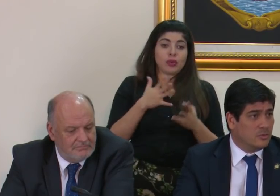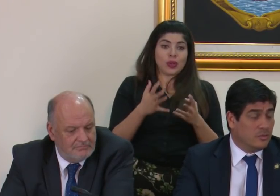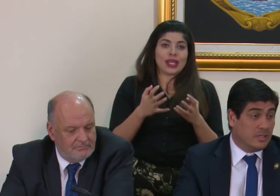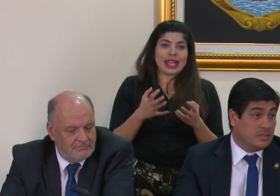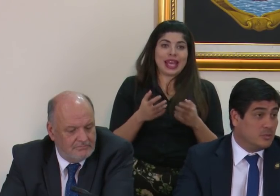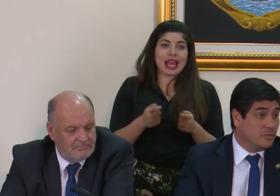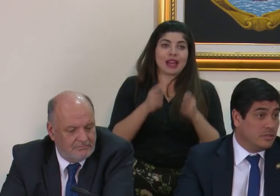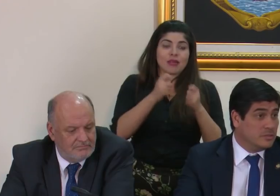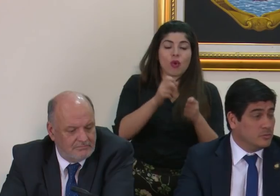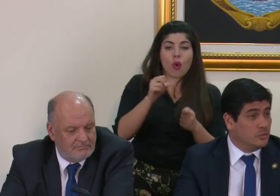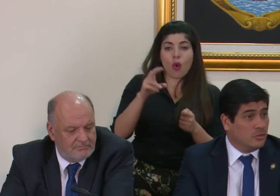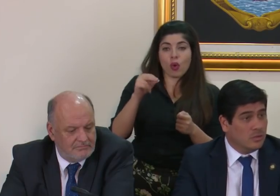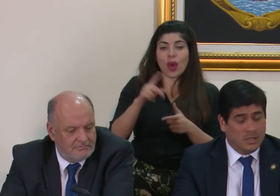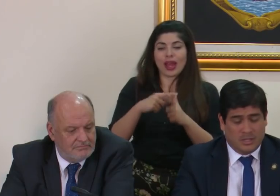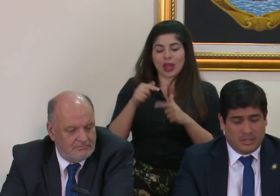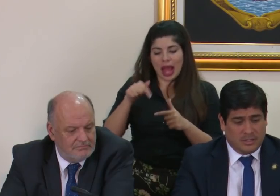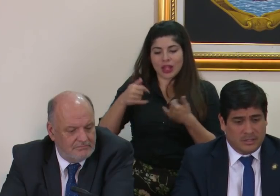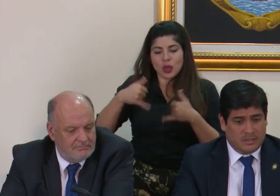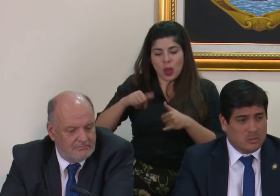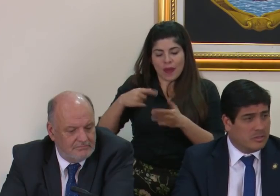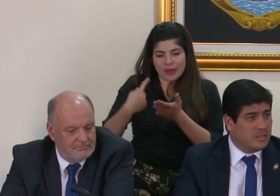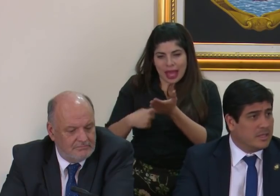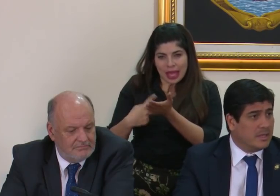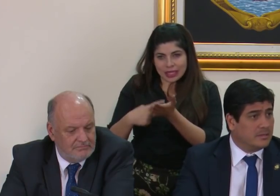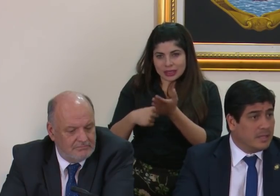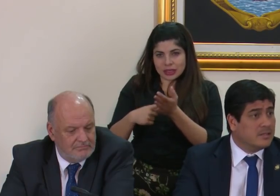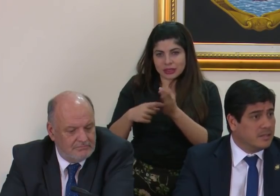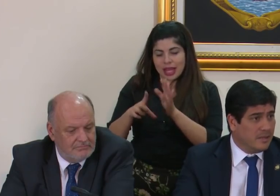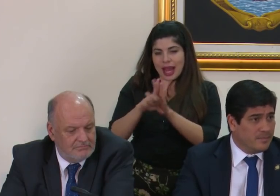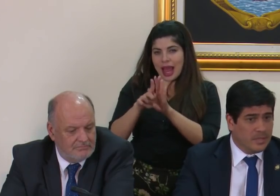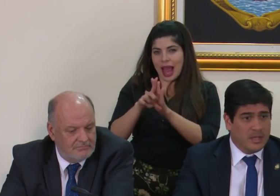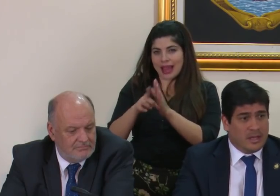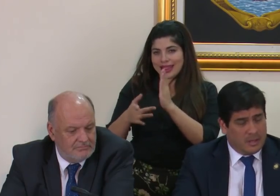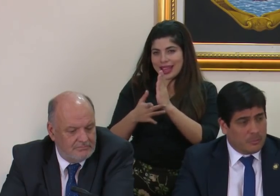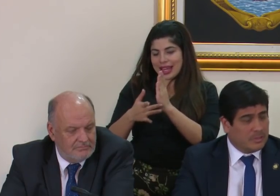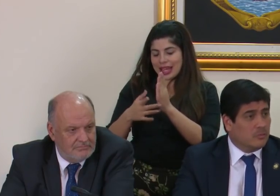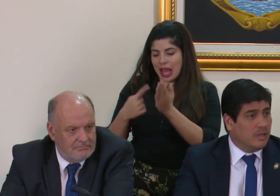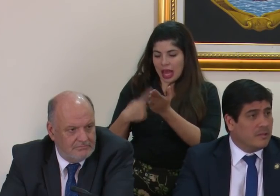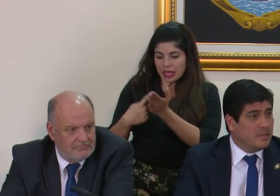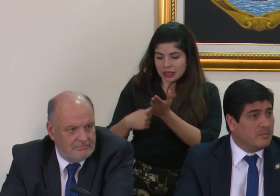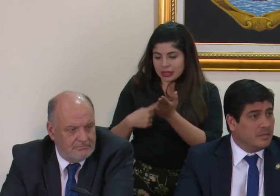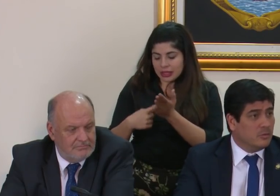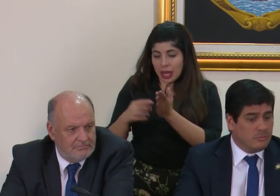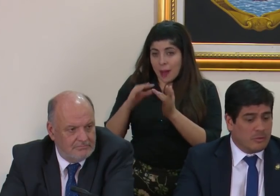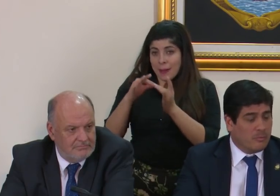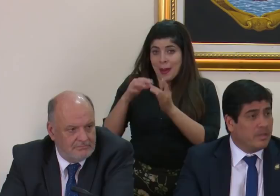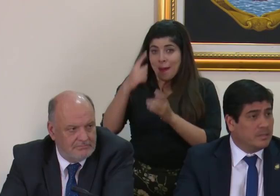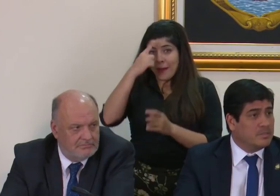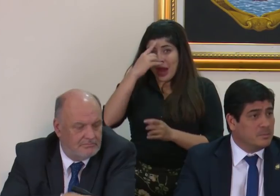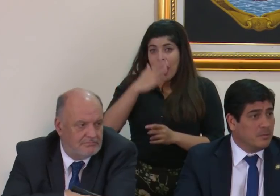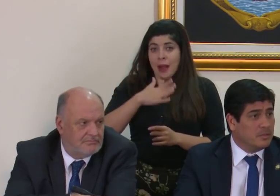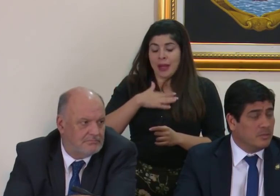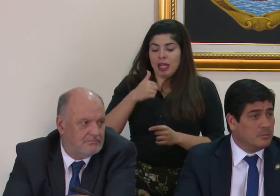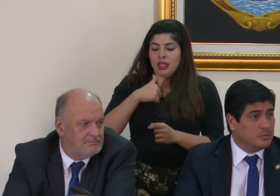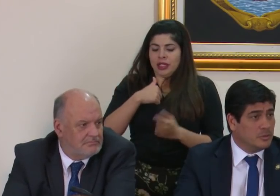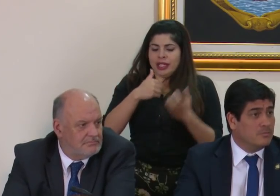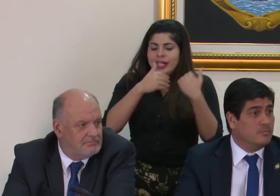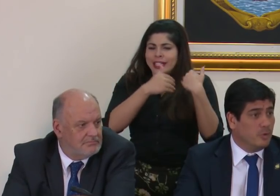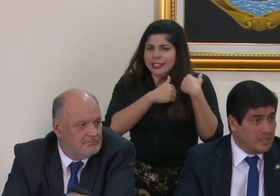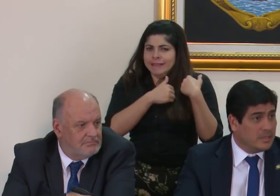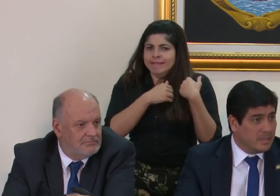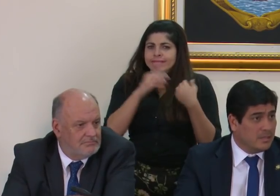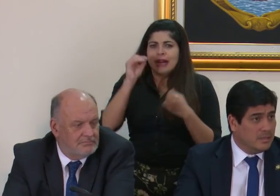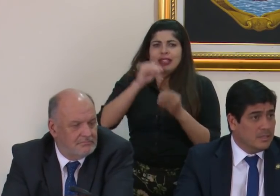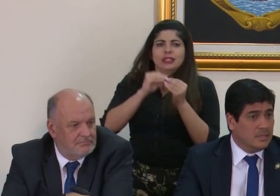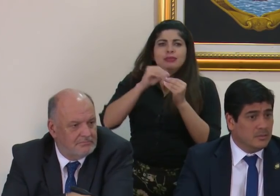eso o no y en eso hay una discusión jurídica técnica en lo particular a mí me compete principalmente una posición